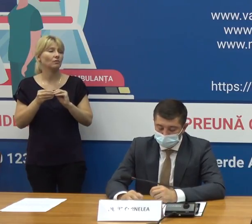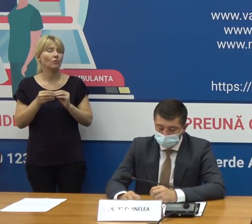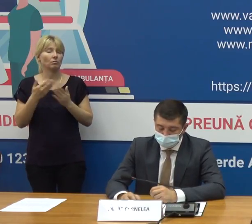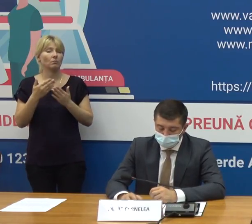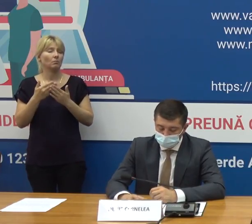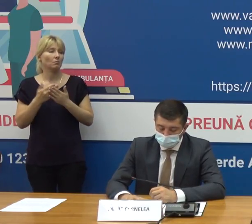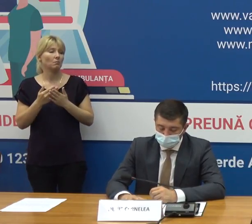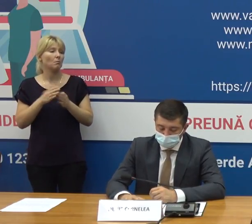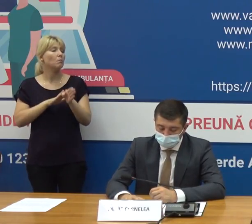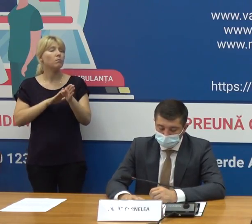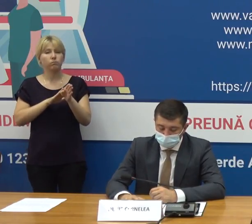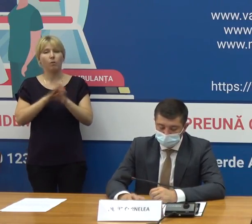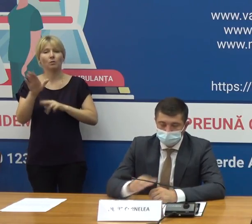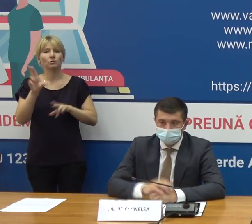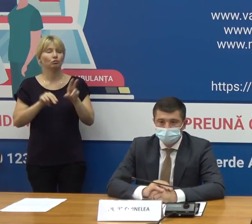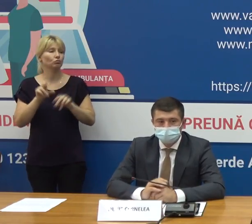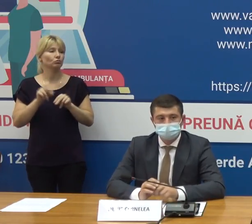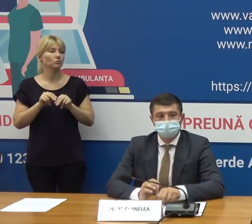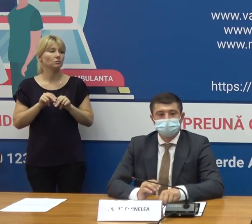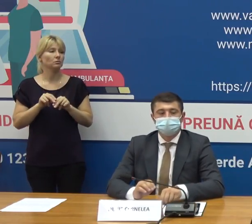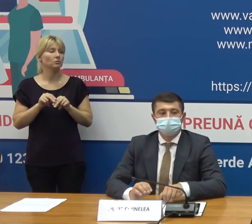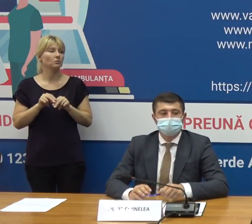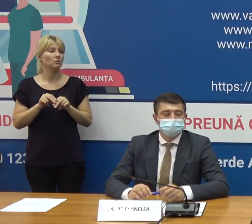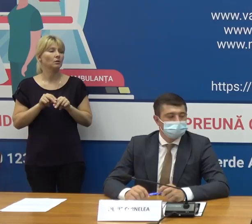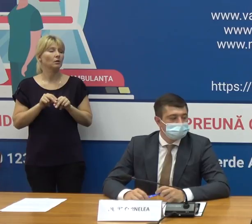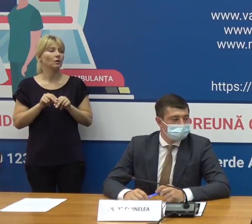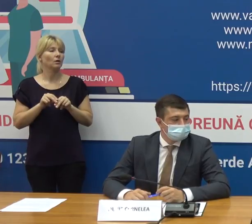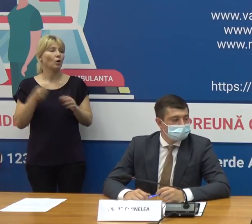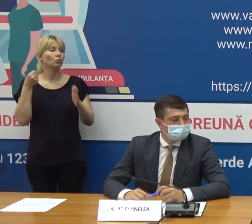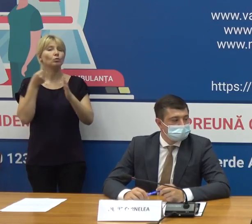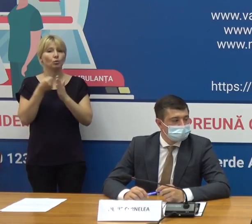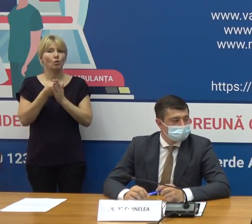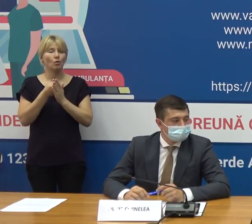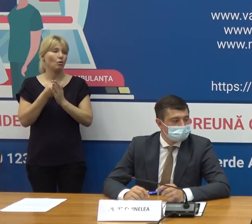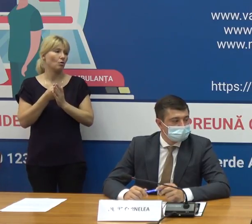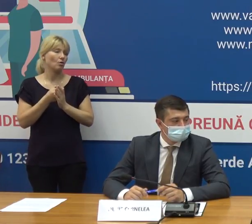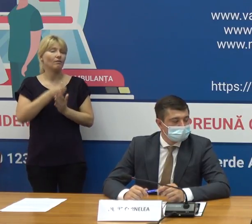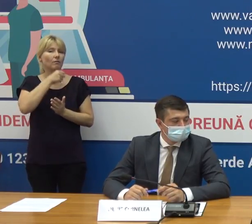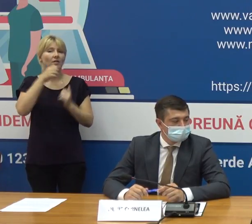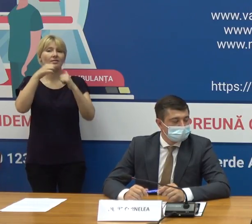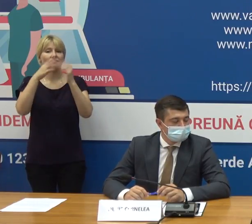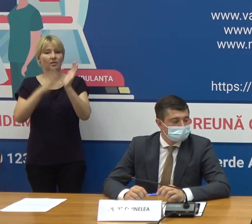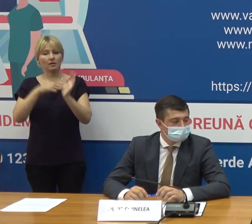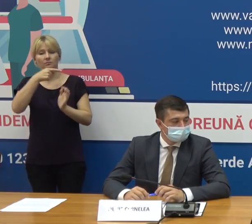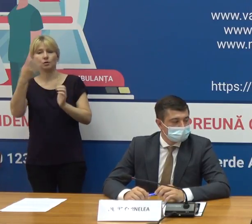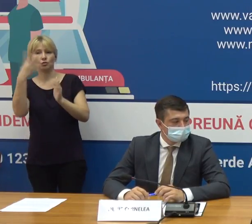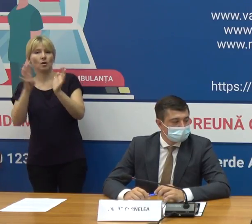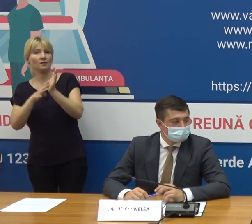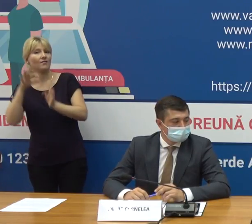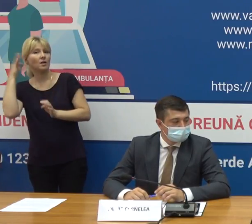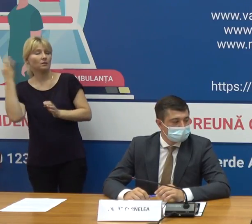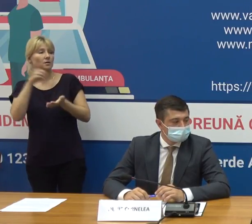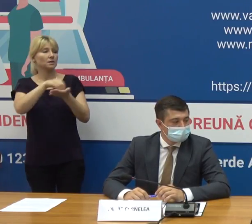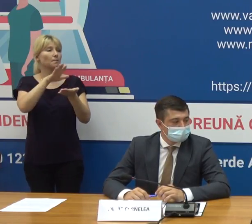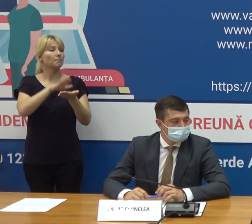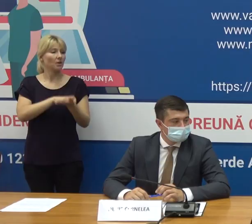completă de vaccinare în grupul de vârstă 19-49 de ani se